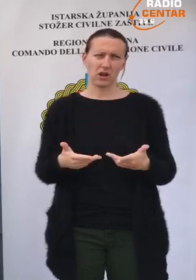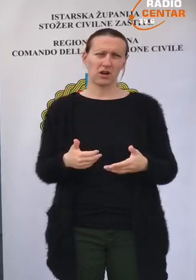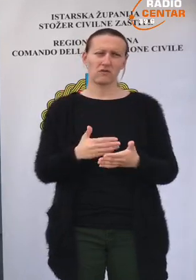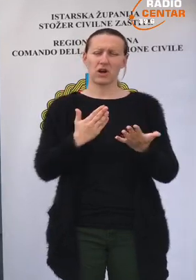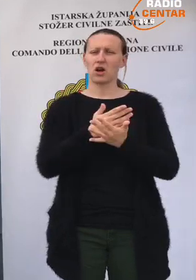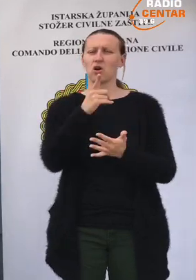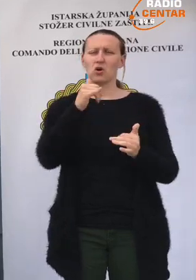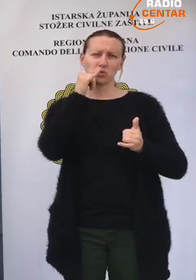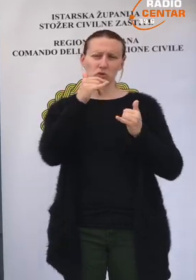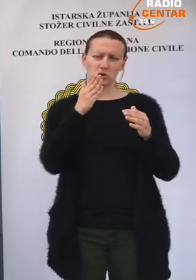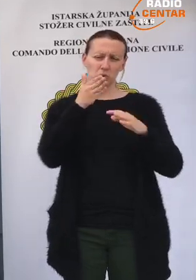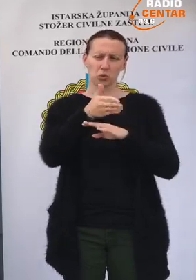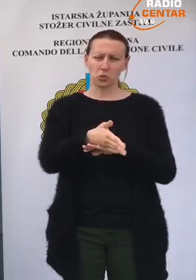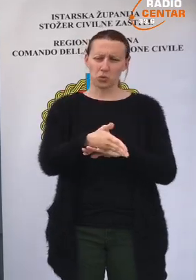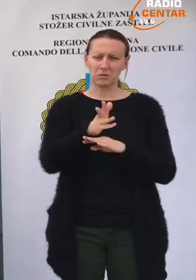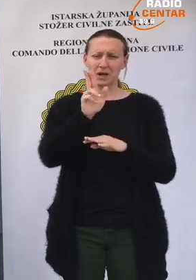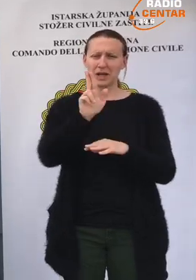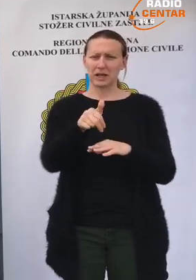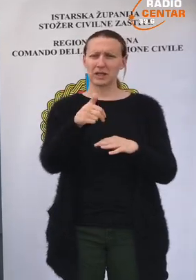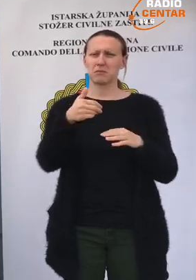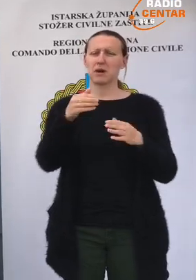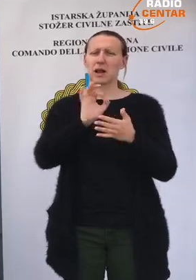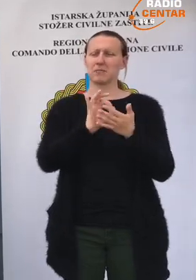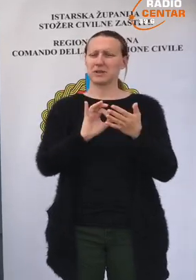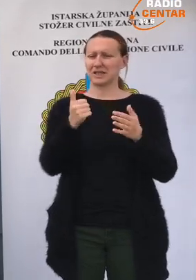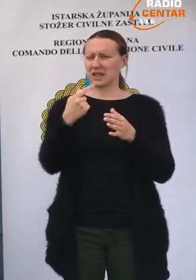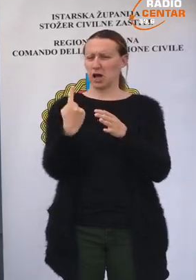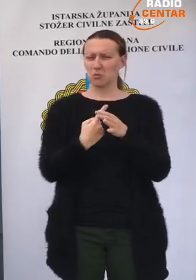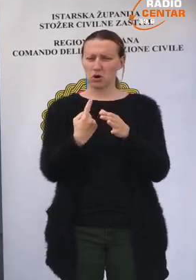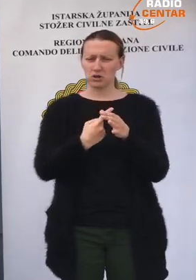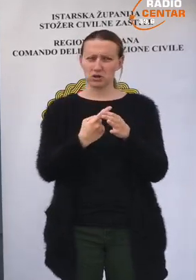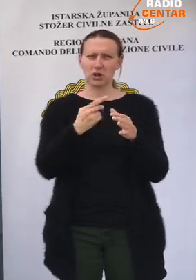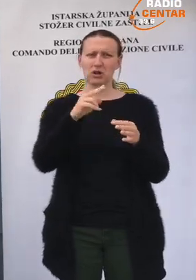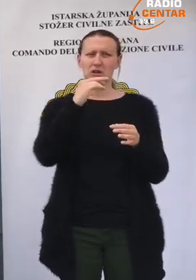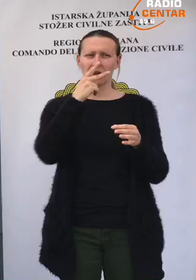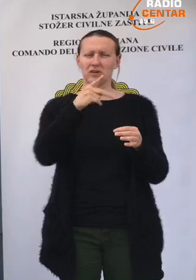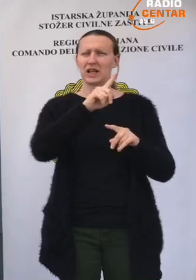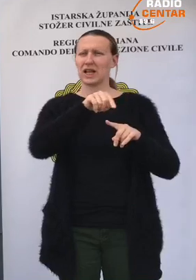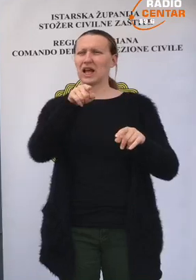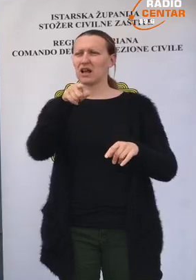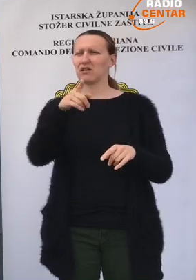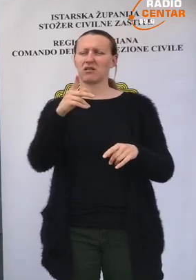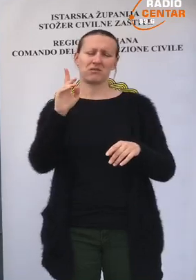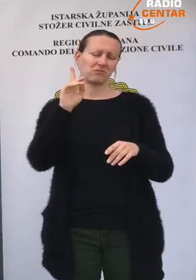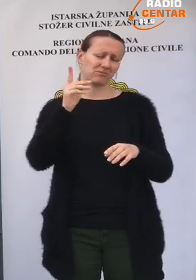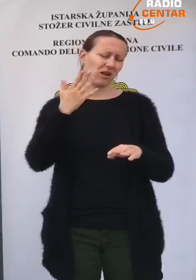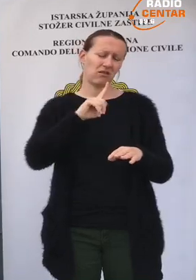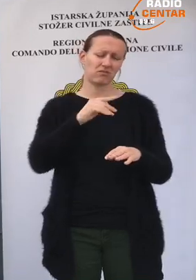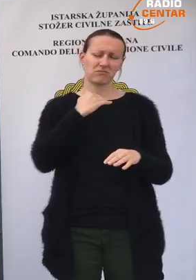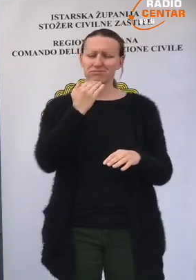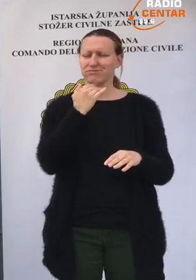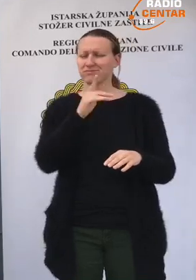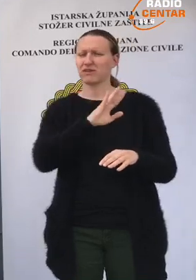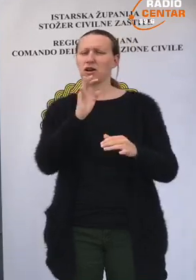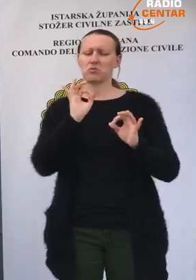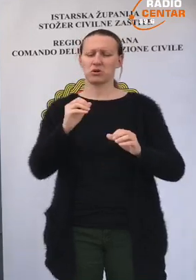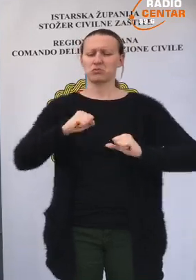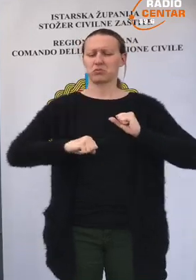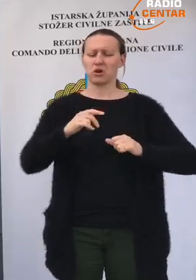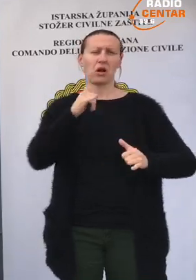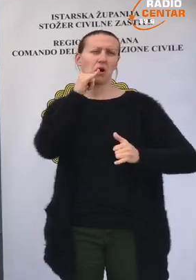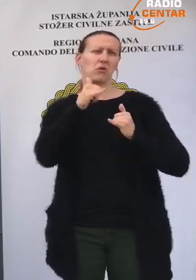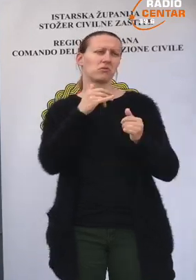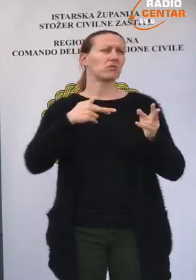Iako turisti uđu pa imaju u propisanu mjeru samoizolacije, očito se neki toga ne predržavaju, nego se baš